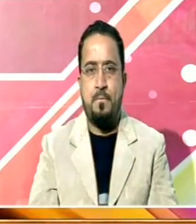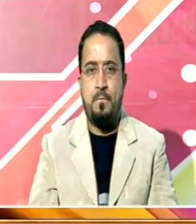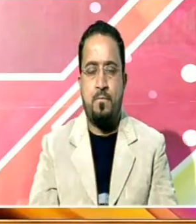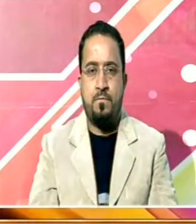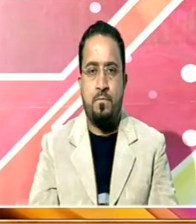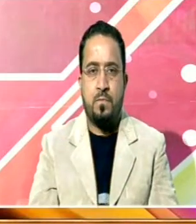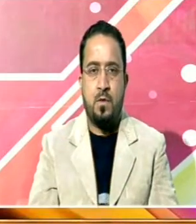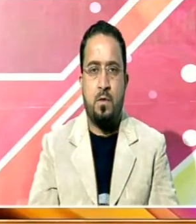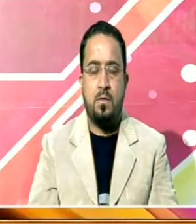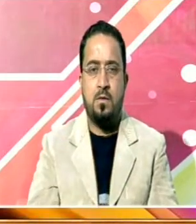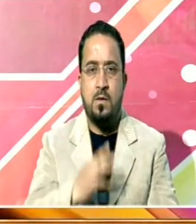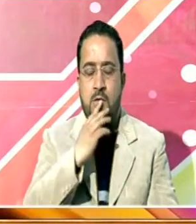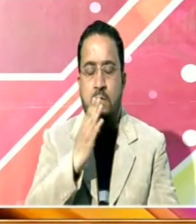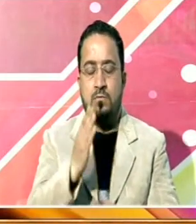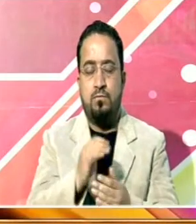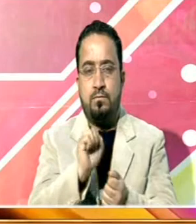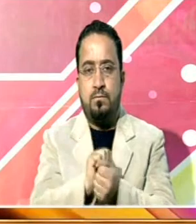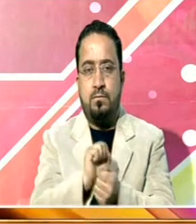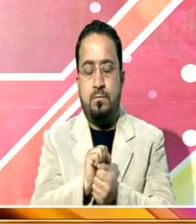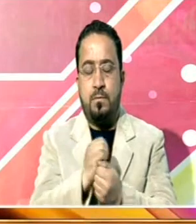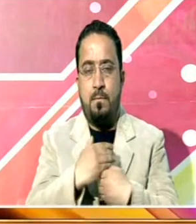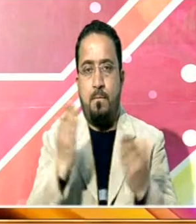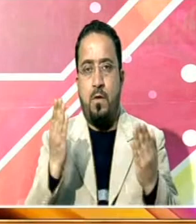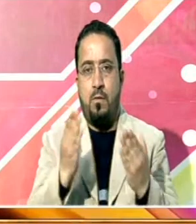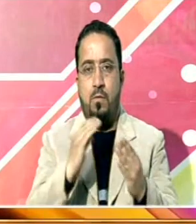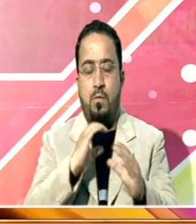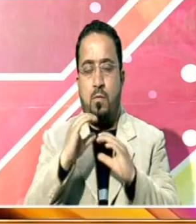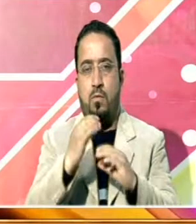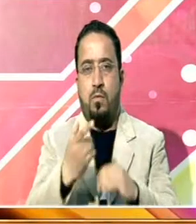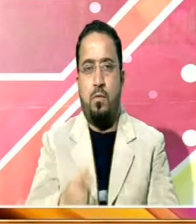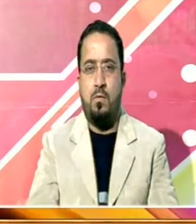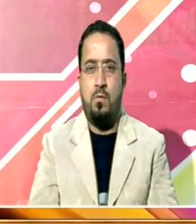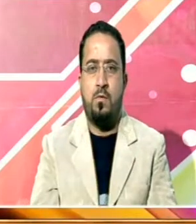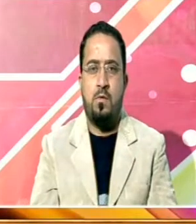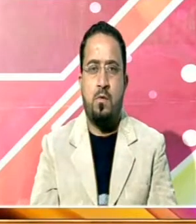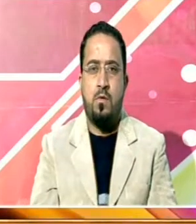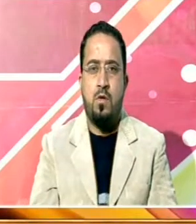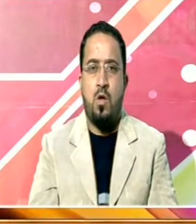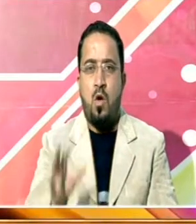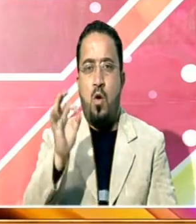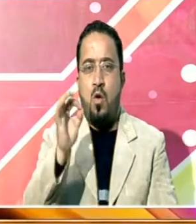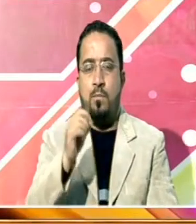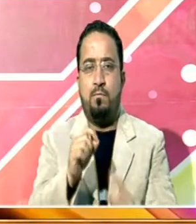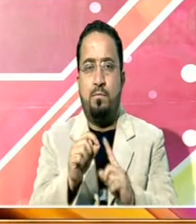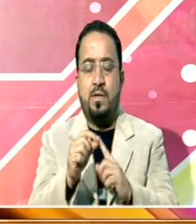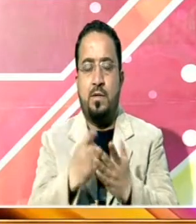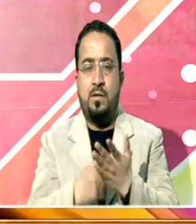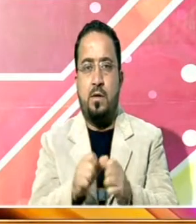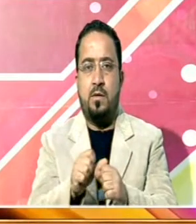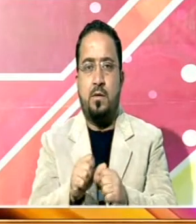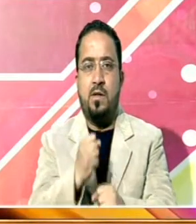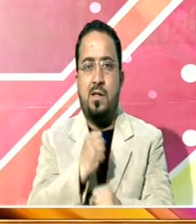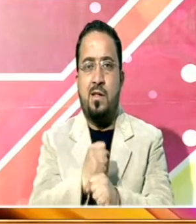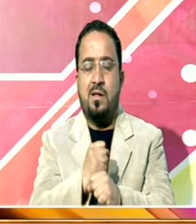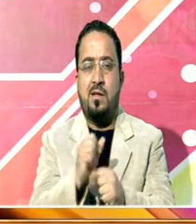شنگلہ نے کلک پیس ویفنگ میں بتایا کہ آپریشن گنگا کے تحت اب تک